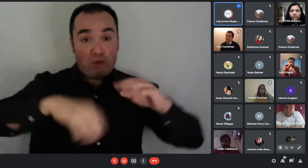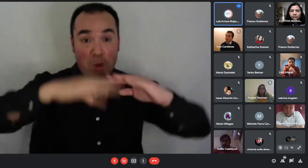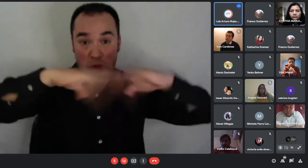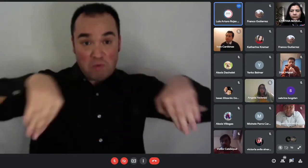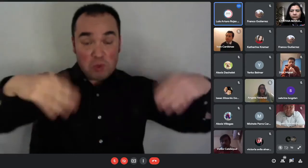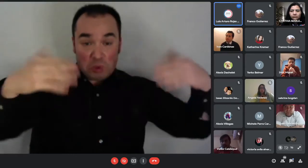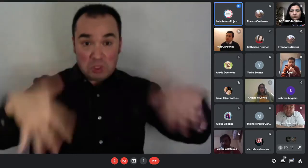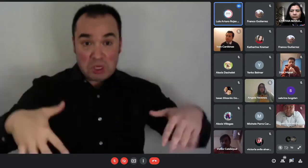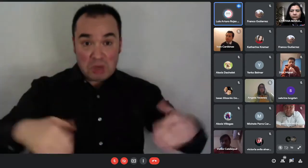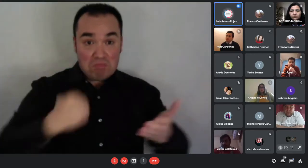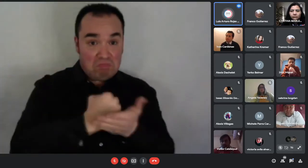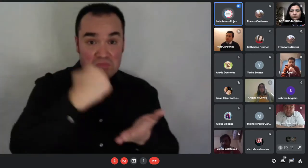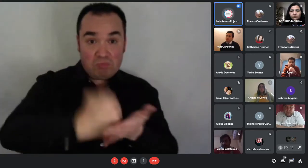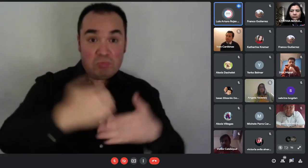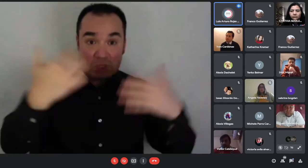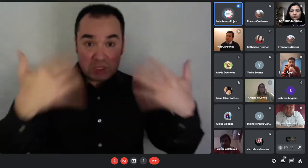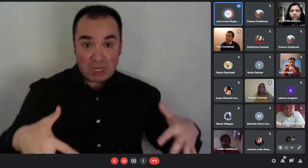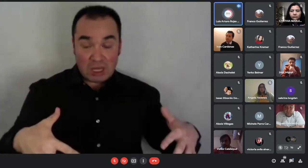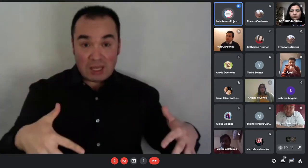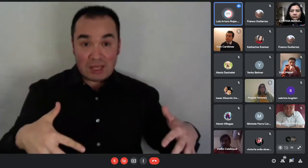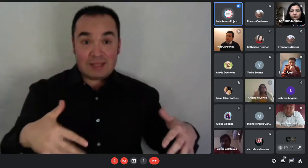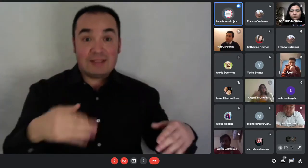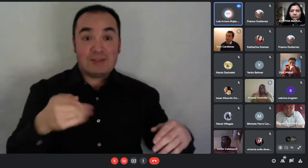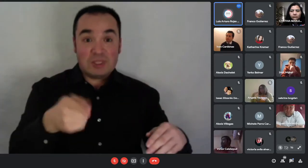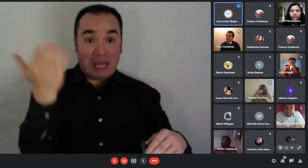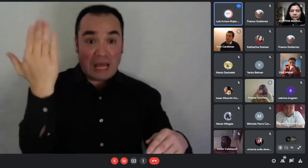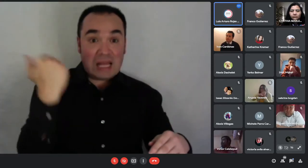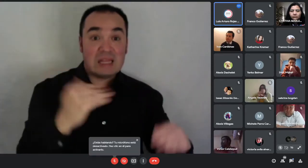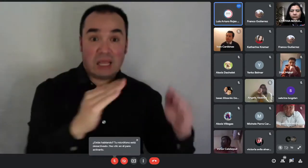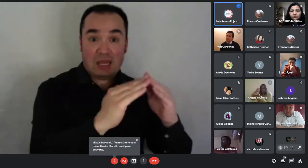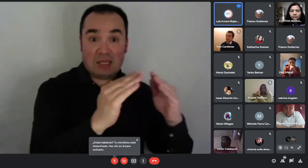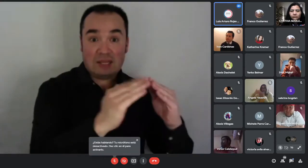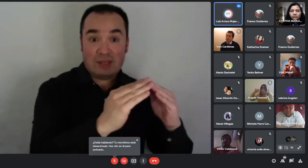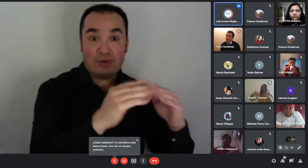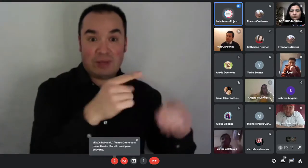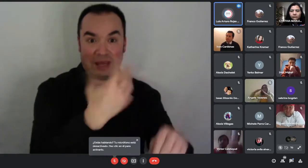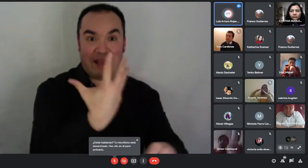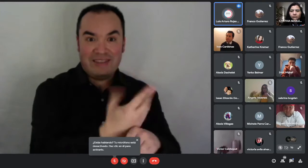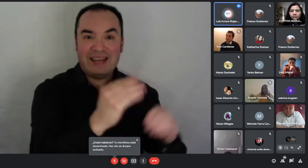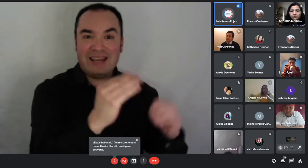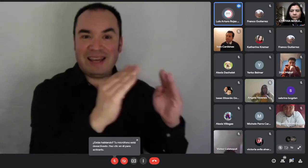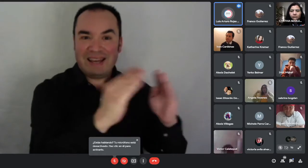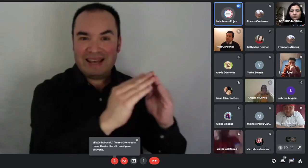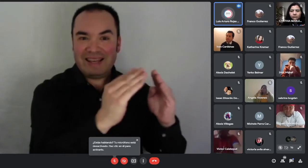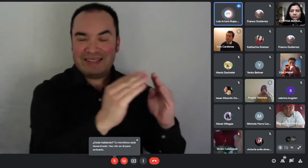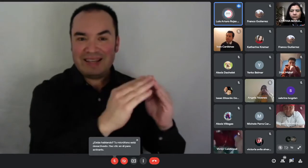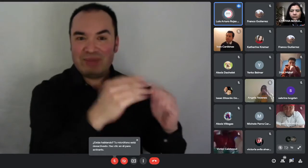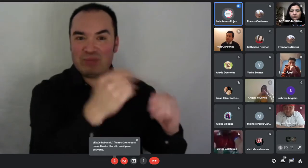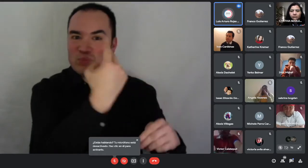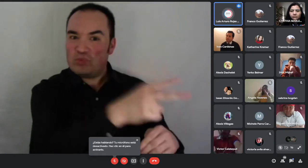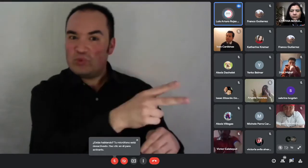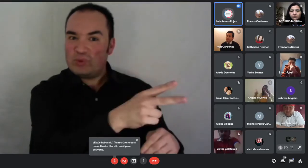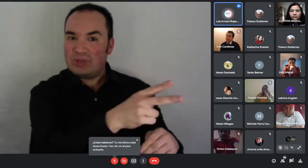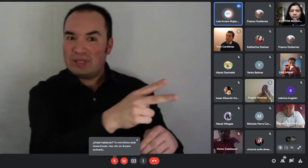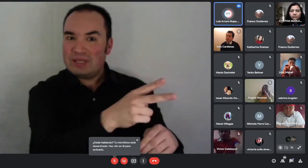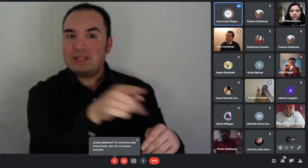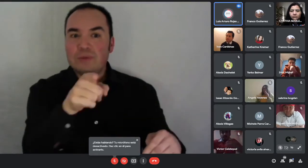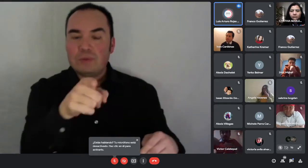una vivienda ella va a tener que acreditar y va a tener que presentar algunos documentos para